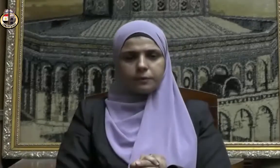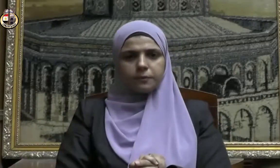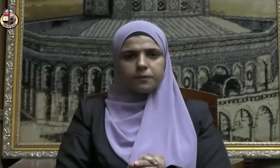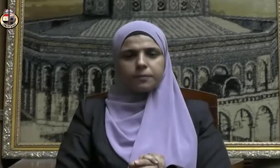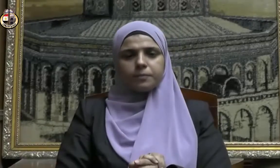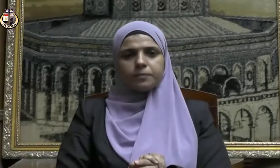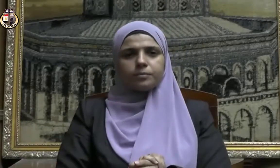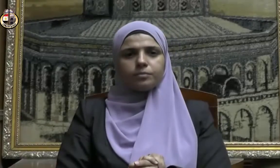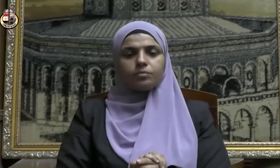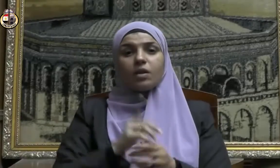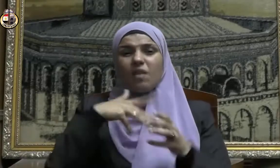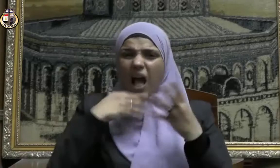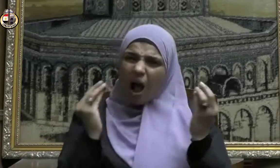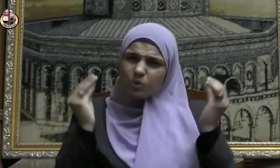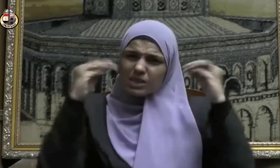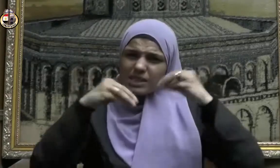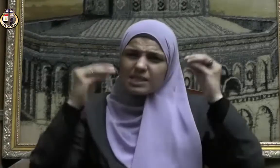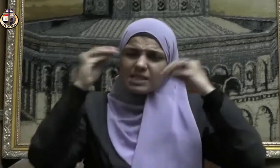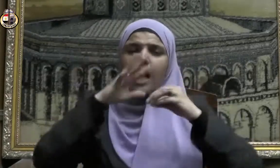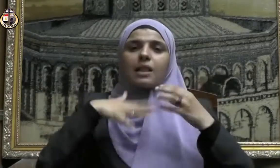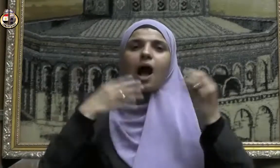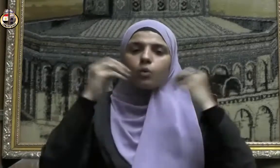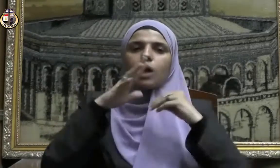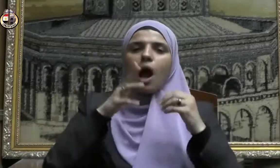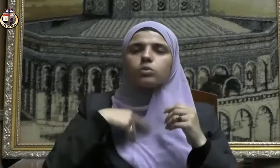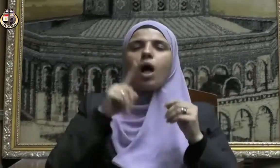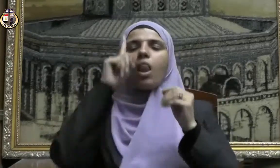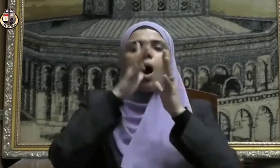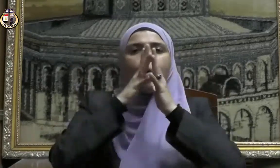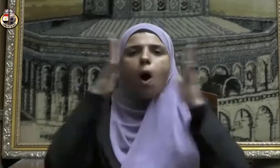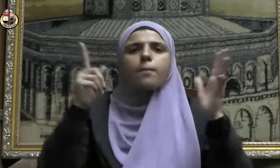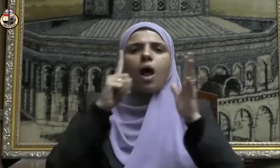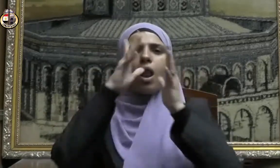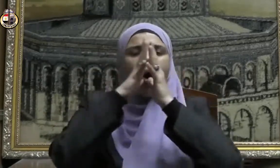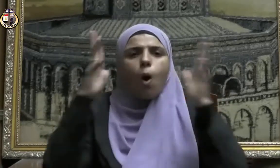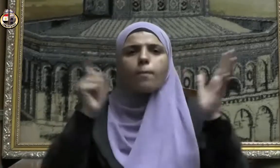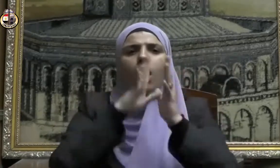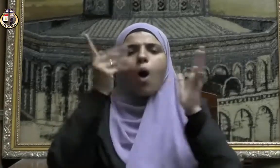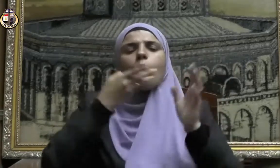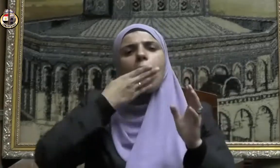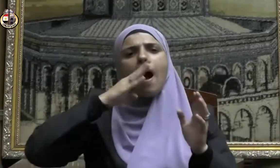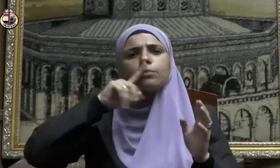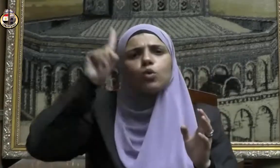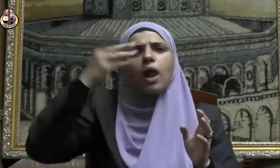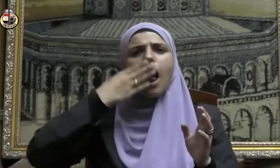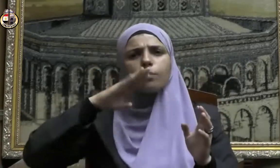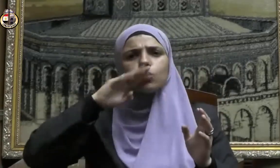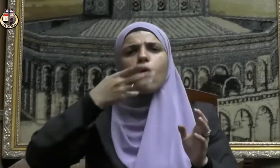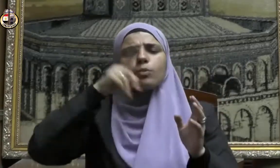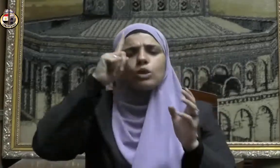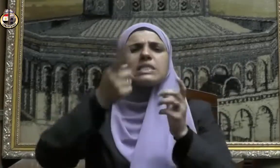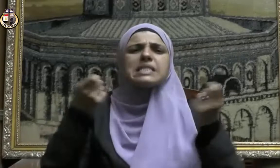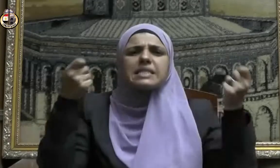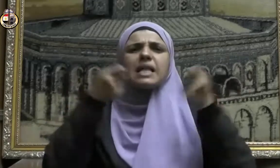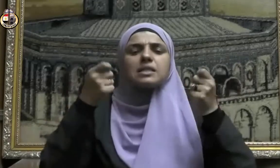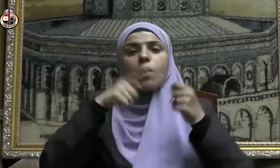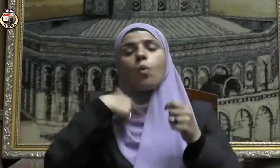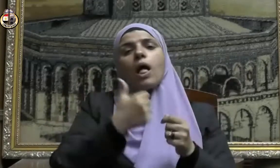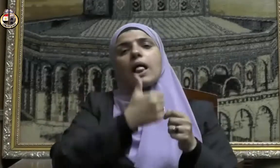فأكثروا فيهن من التهليل والتكبير والتحميد وكان سيدنا